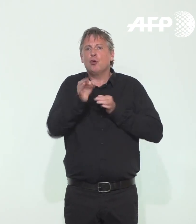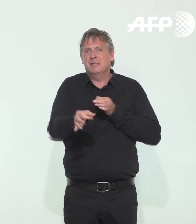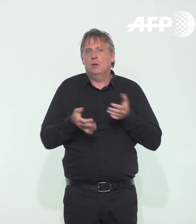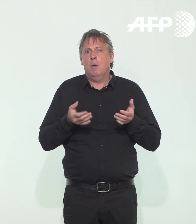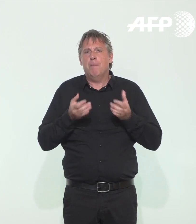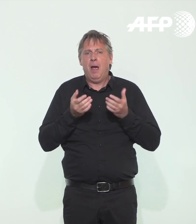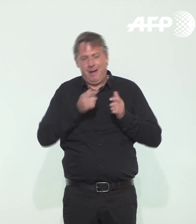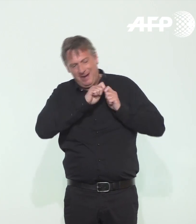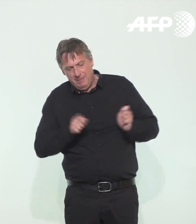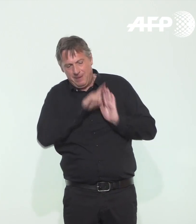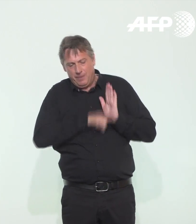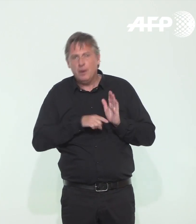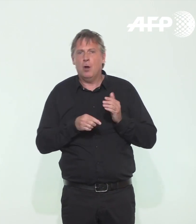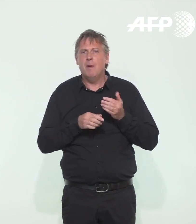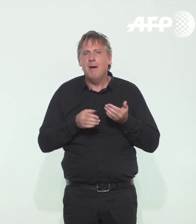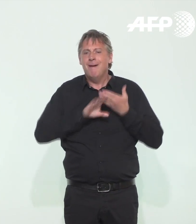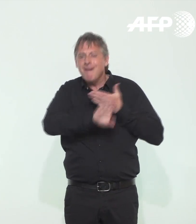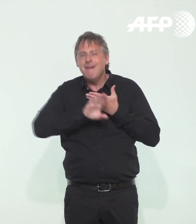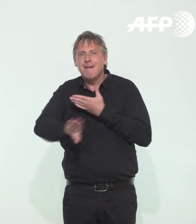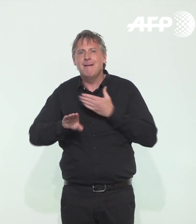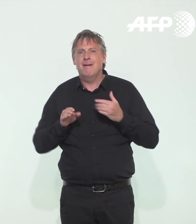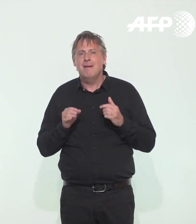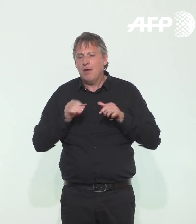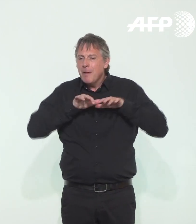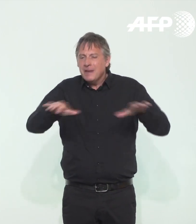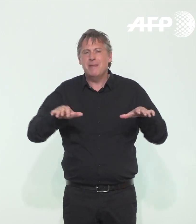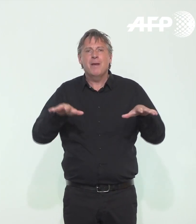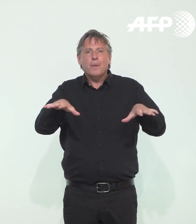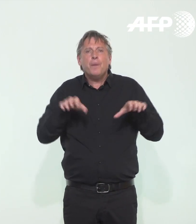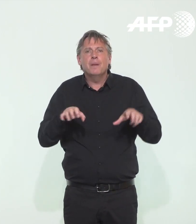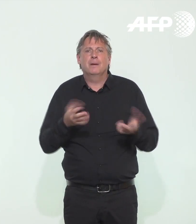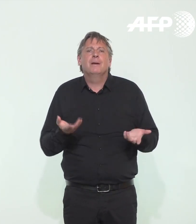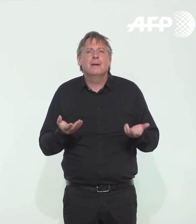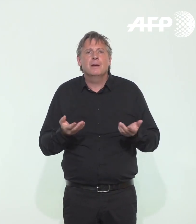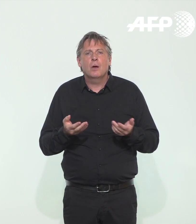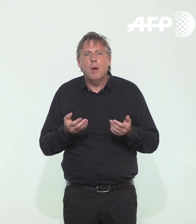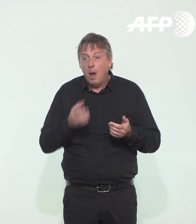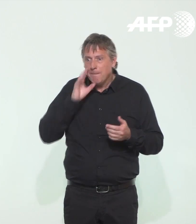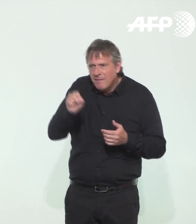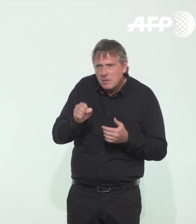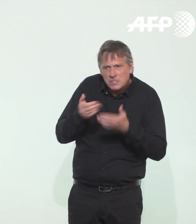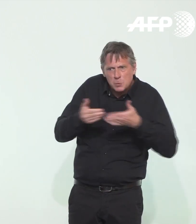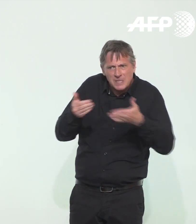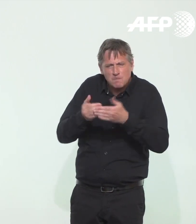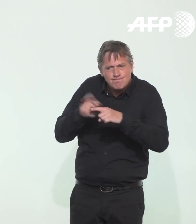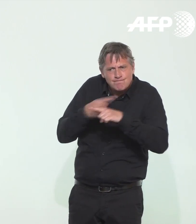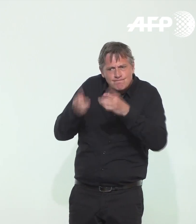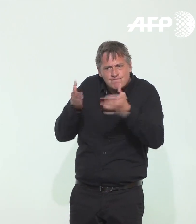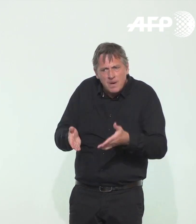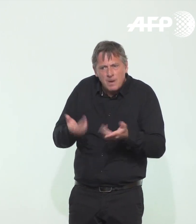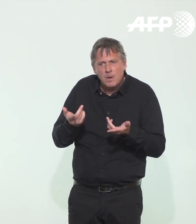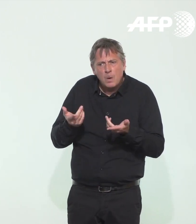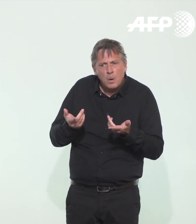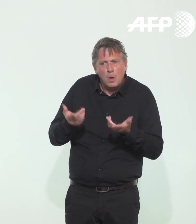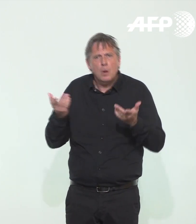plus nous serons attentifs, plus nous serons réactifs devant tout cas quand on est capable de soutenir son proche, de soutenir